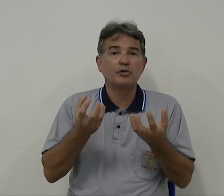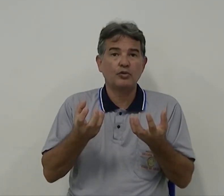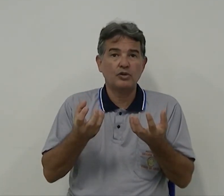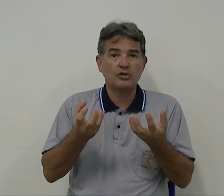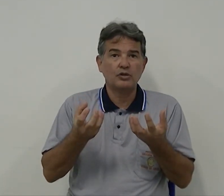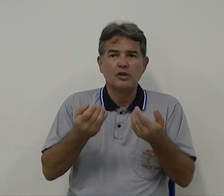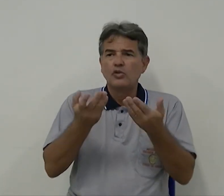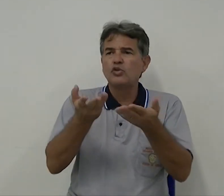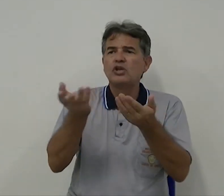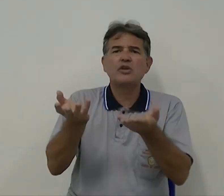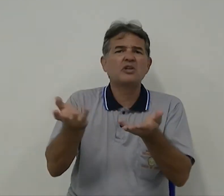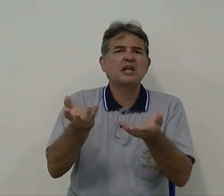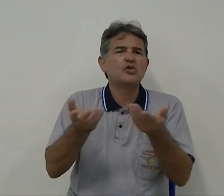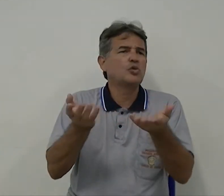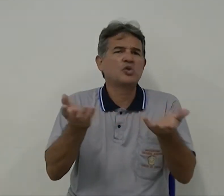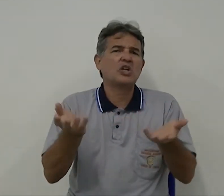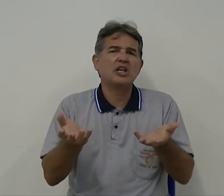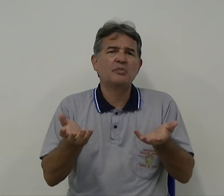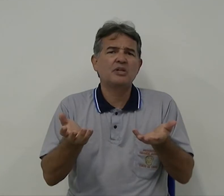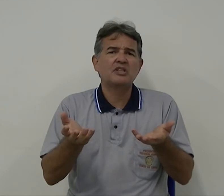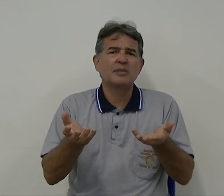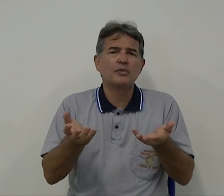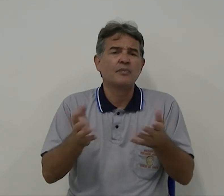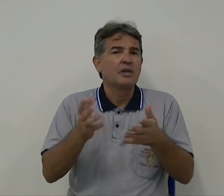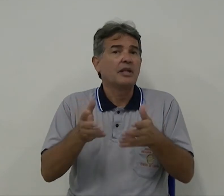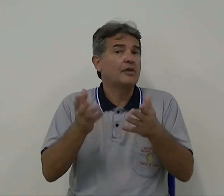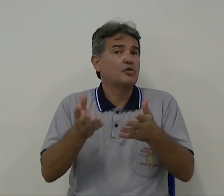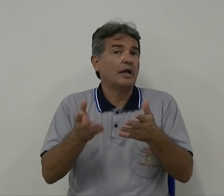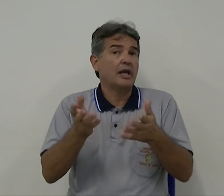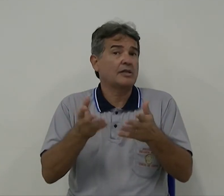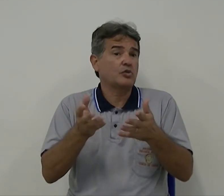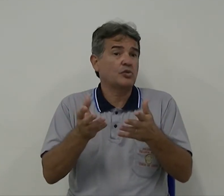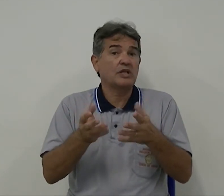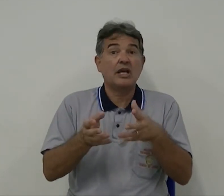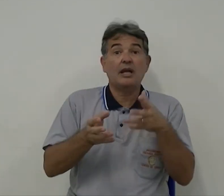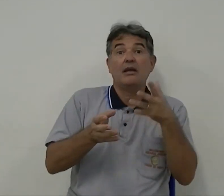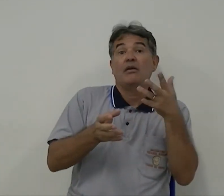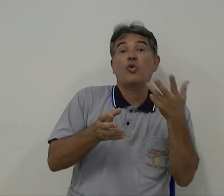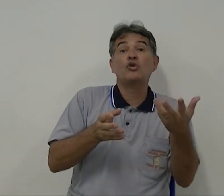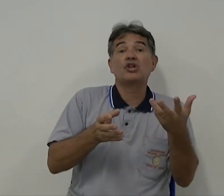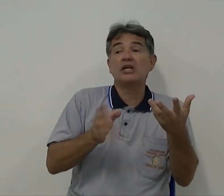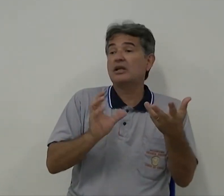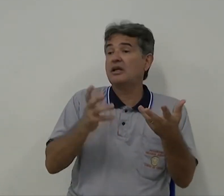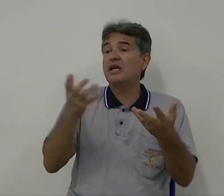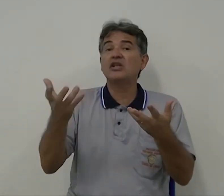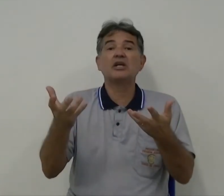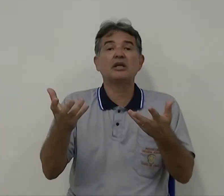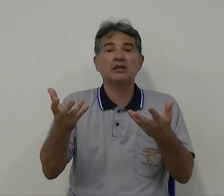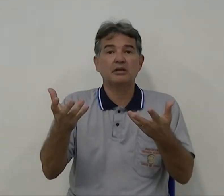2. Do jeito que na surdo-sugueira, por exemplo, tem a sua criança que surge a congênita e adquirida.